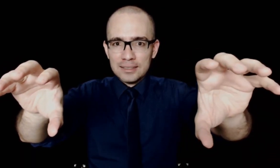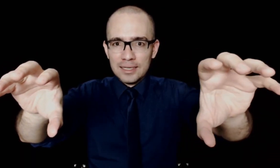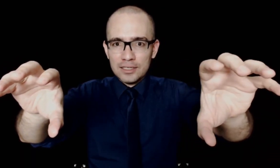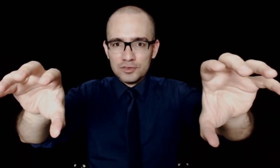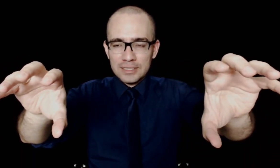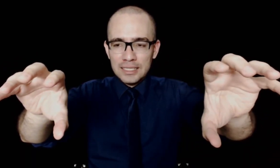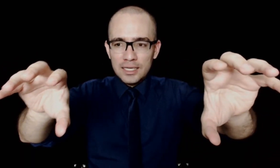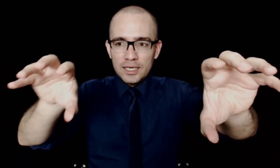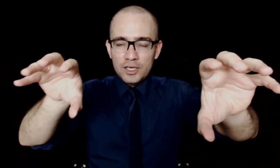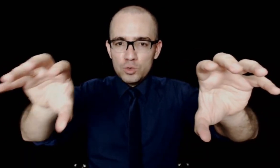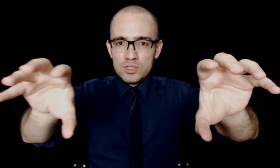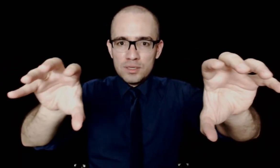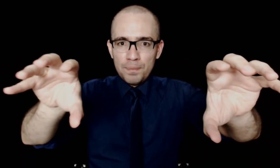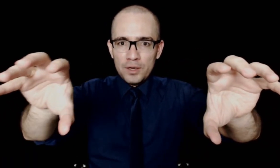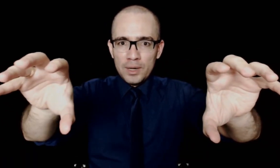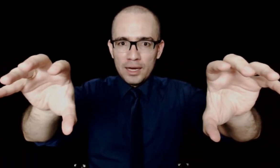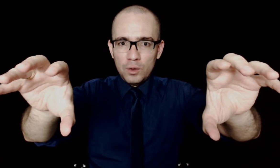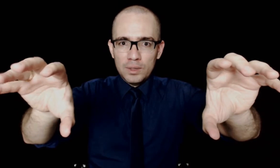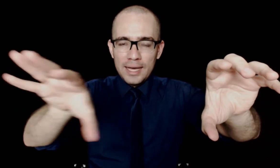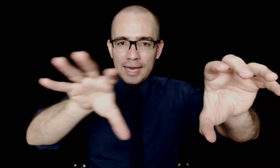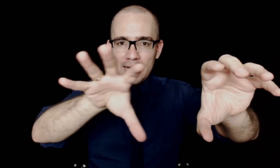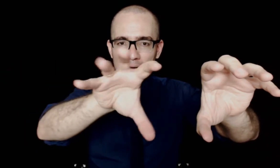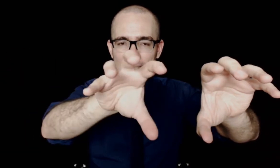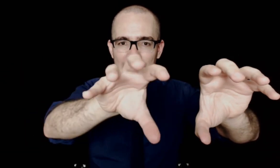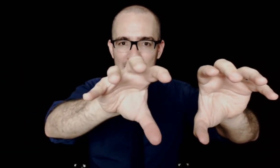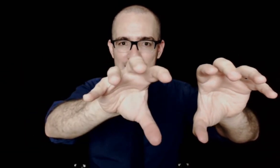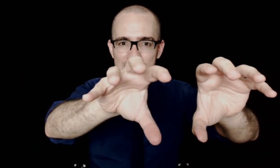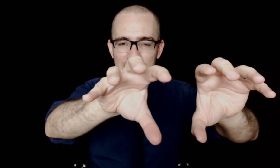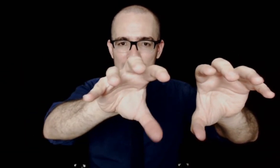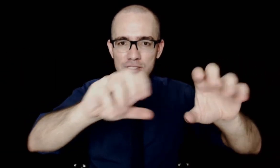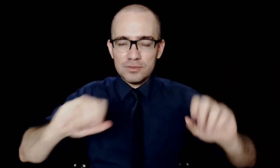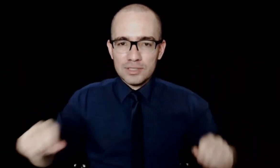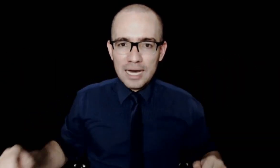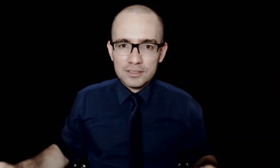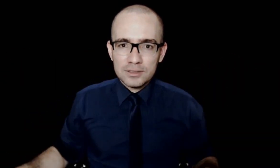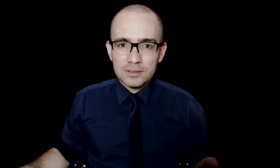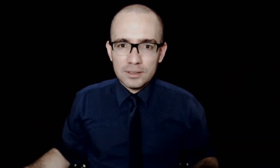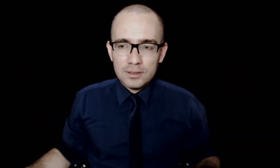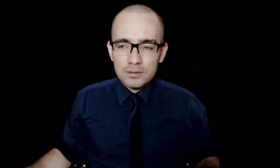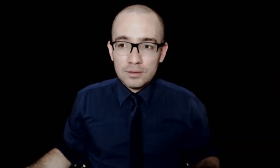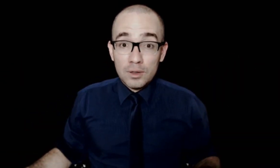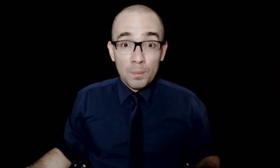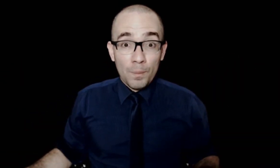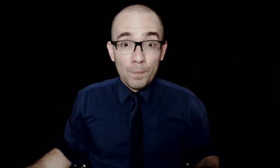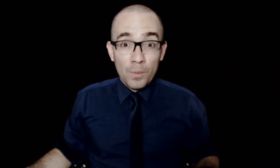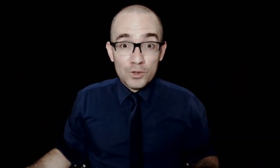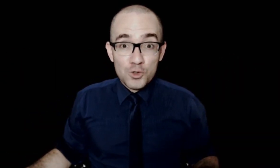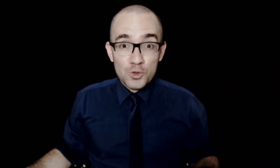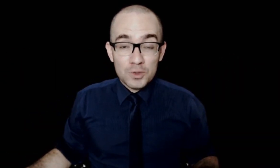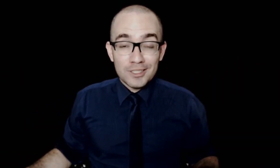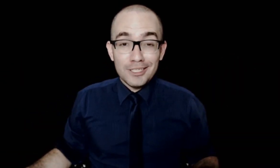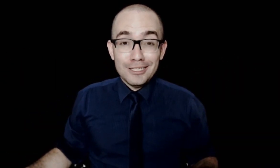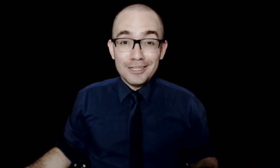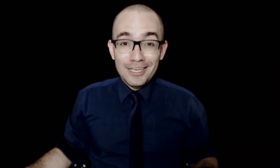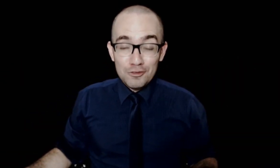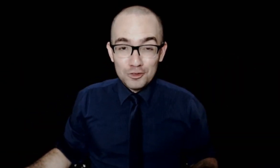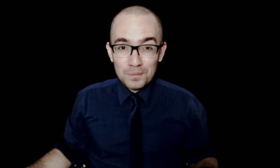da tarefa e o desempenho real é a análise da atividade? Posso e devo